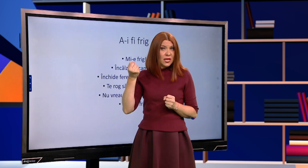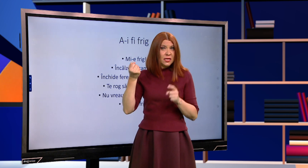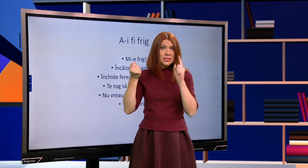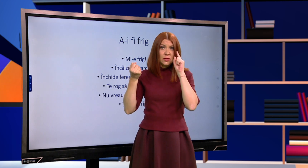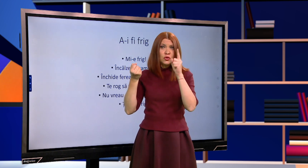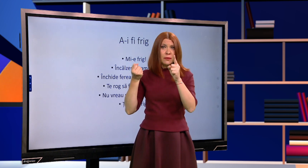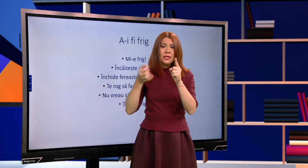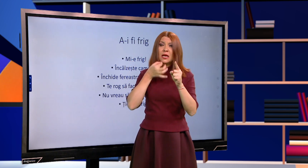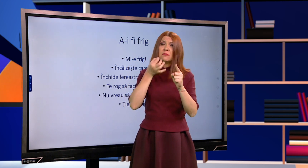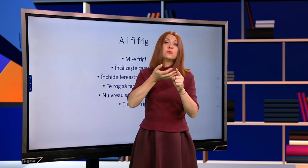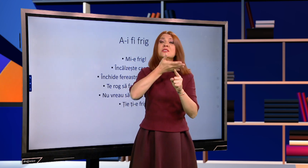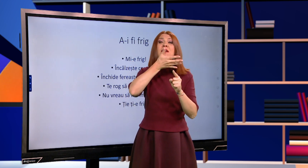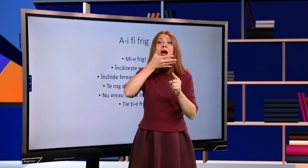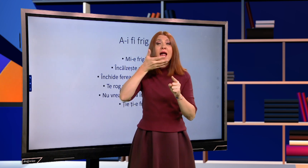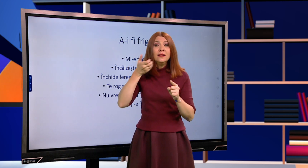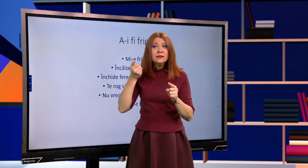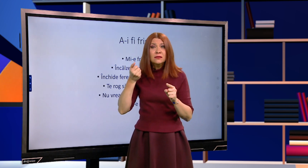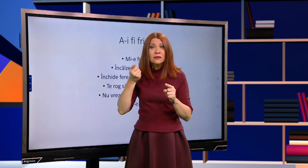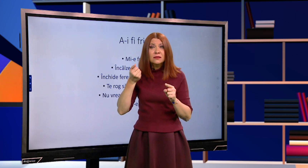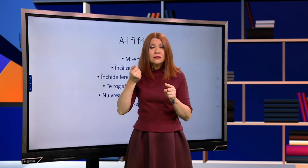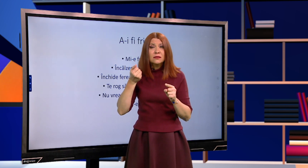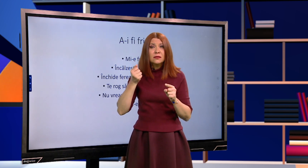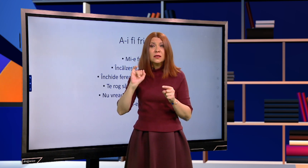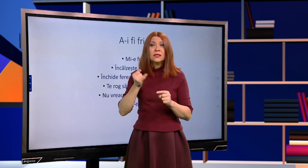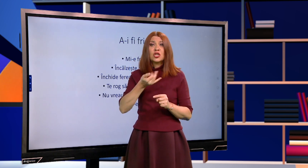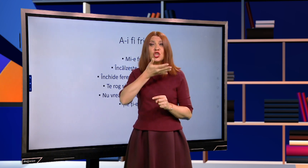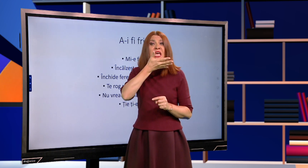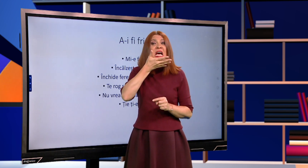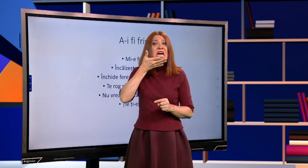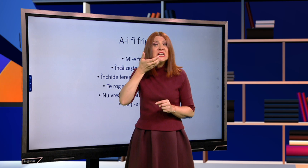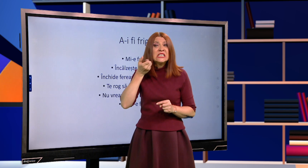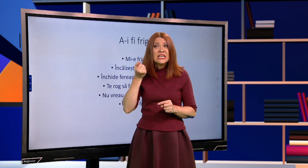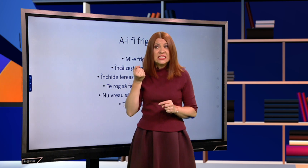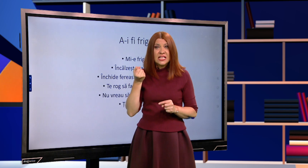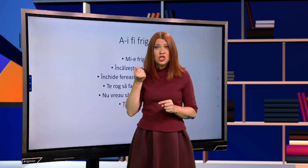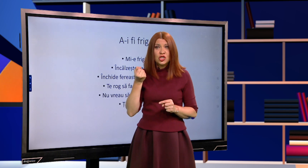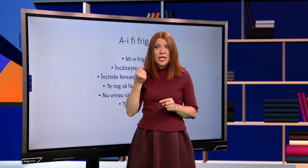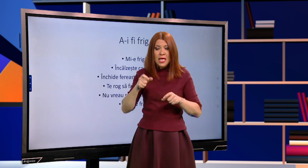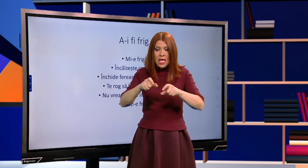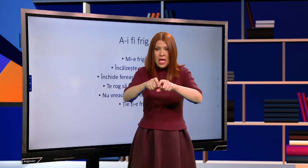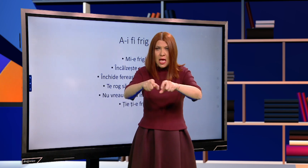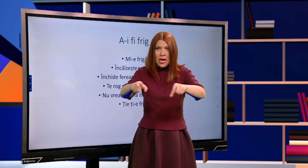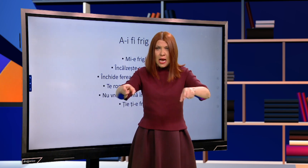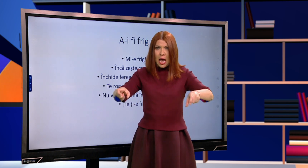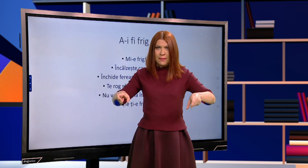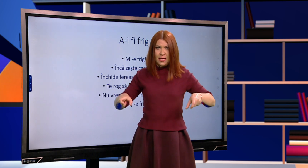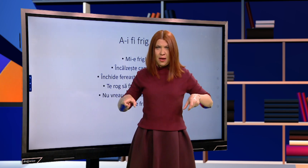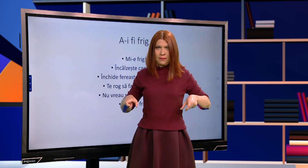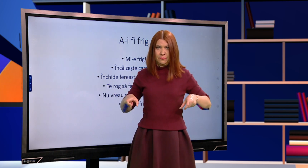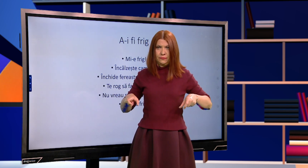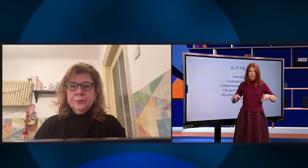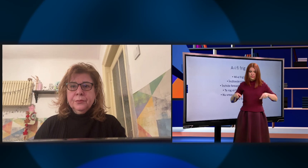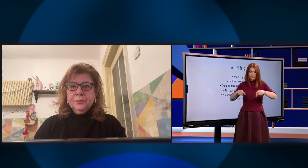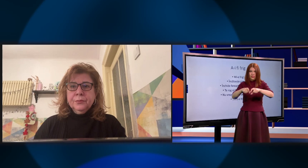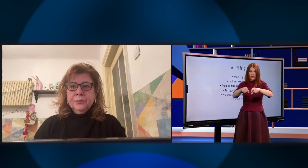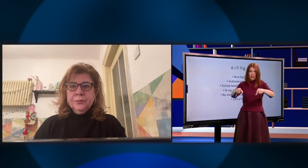Încălzește. Ți aduce aminte că am spus cald, dar și încălzește camera.